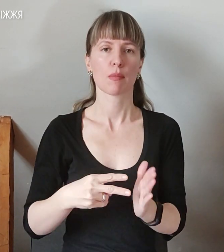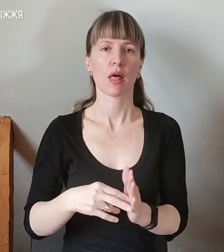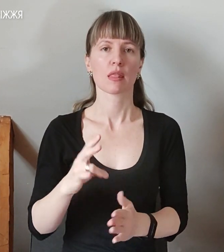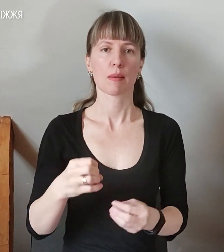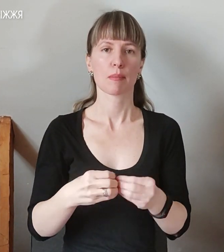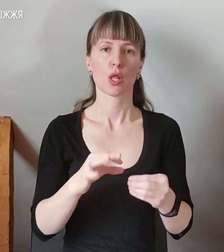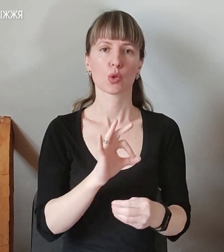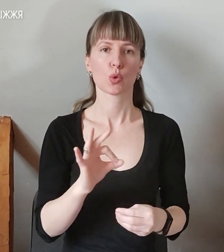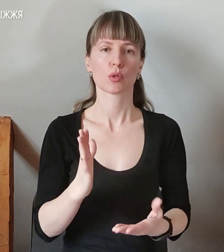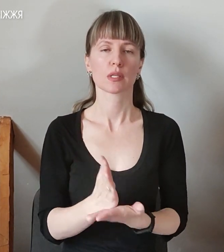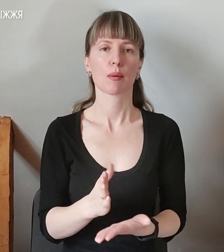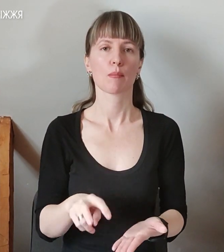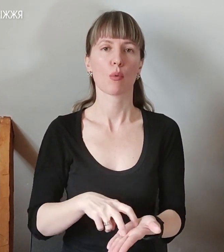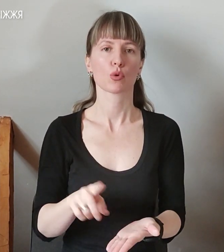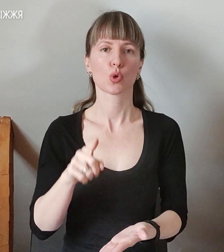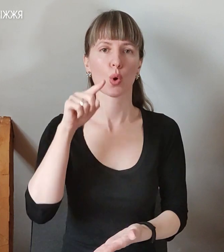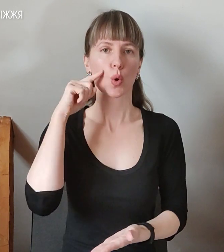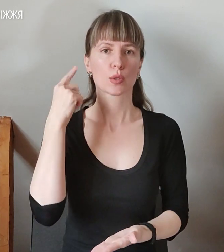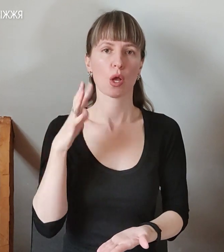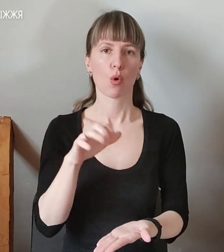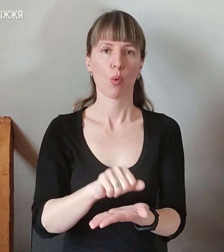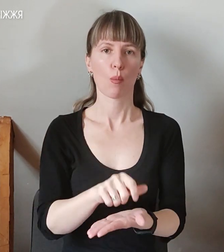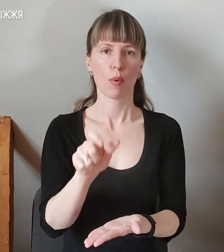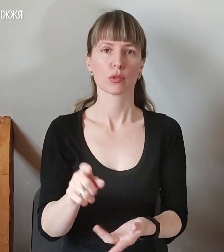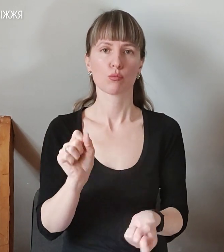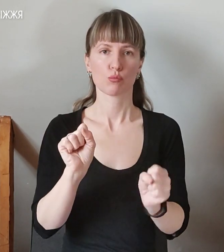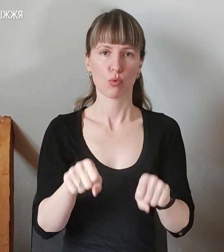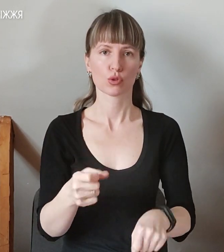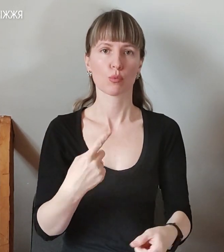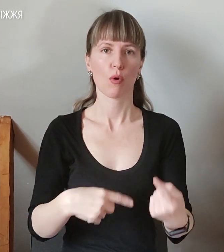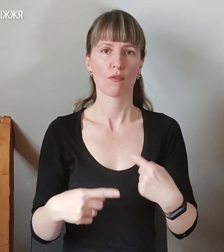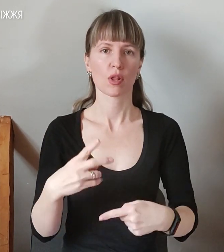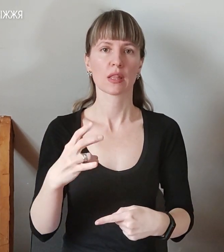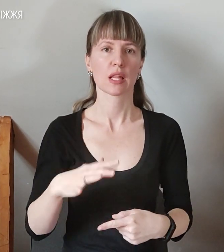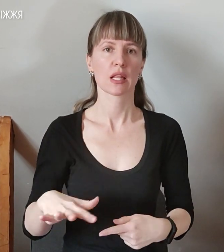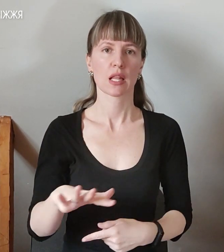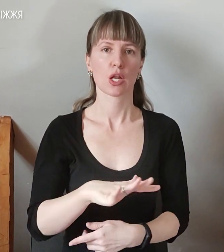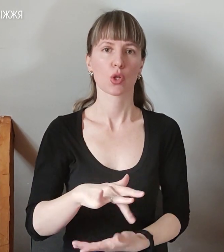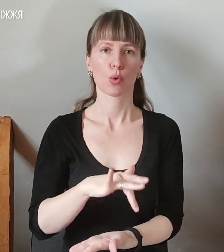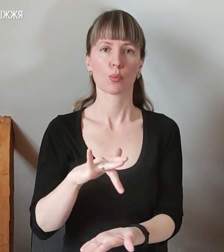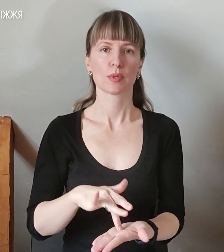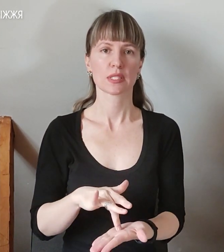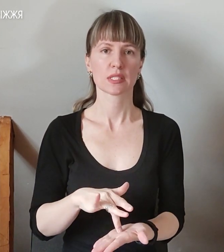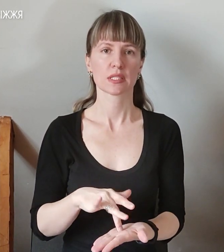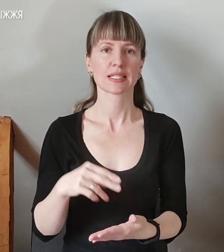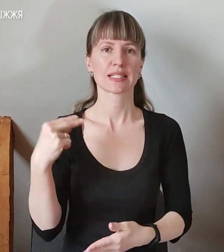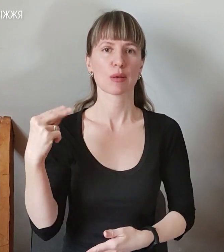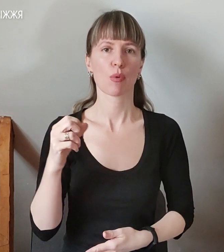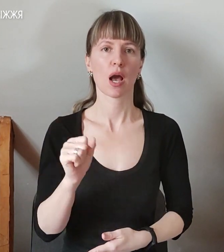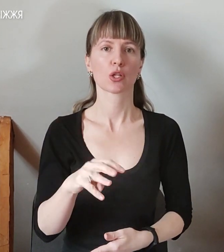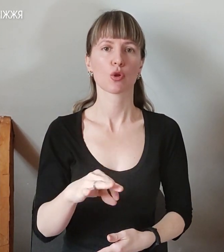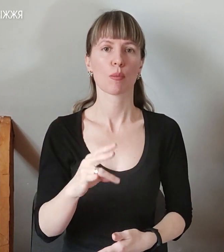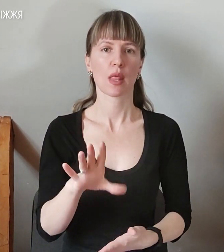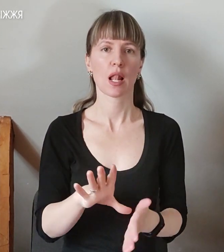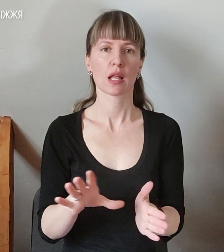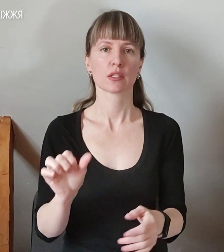є побоювання, що російські окупанти можуть повернутися на територію міста. Запорізька атомна електростанція продовжує